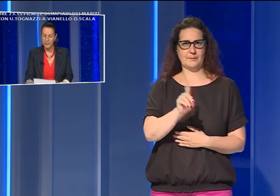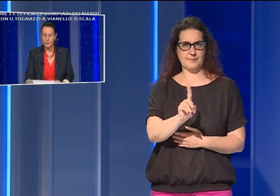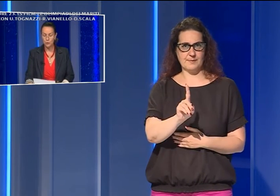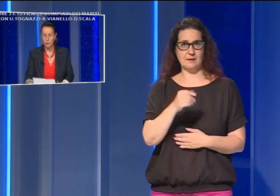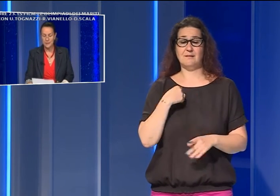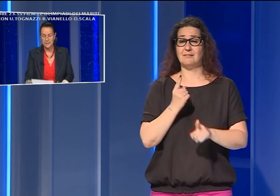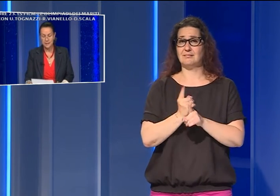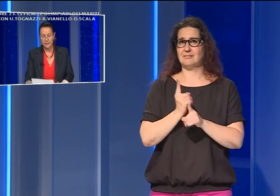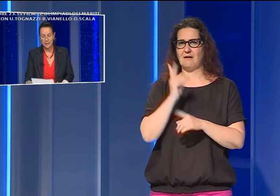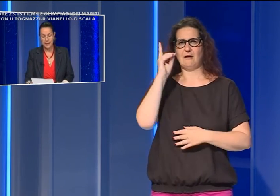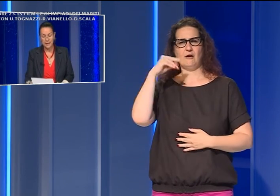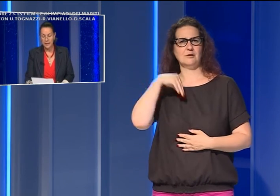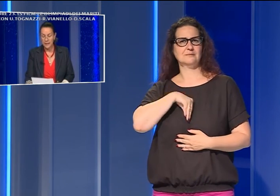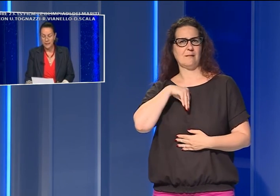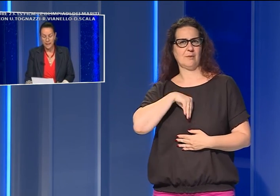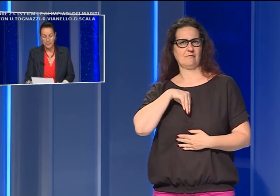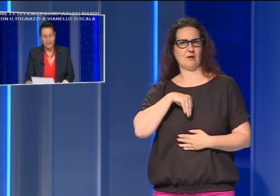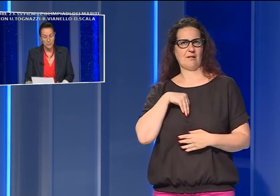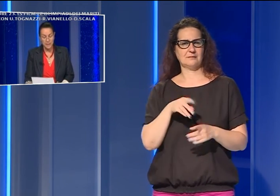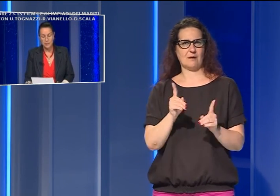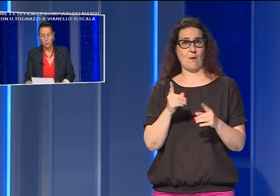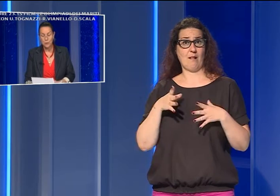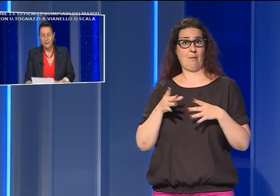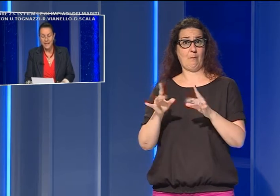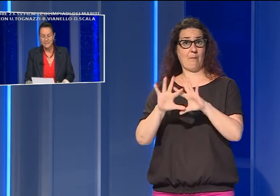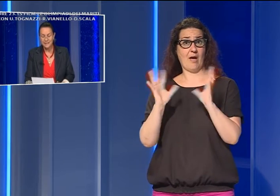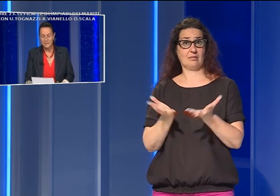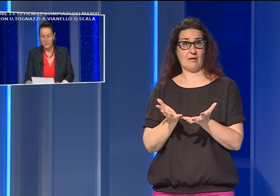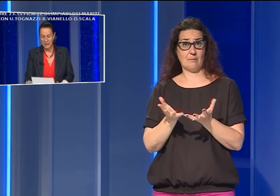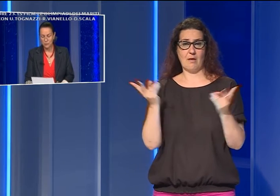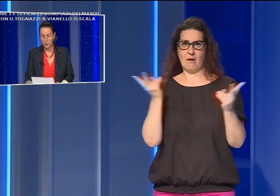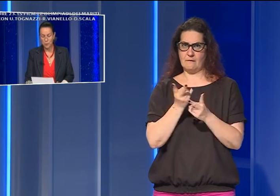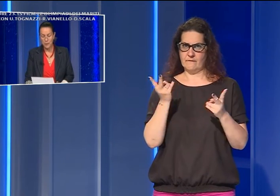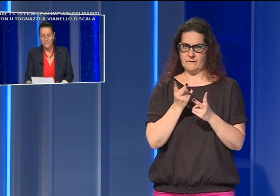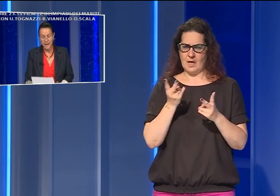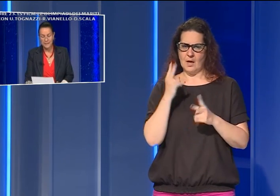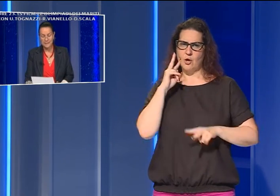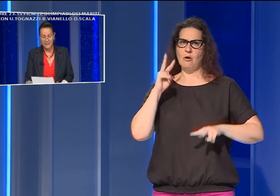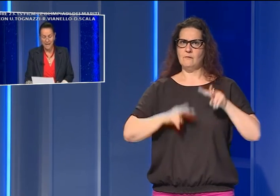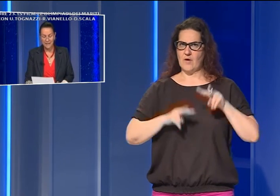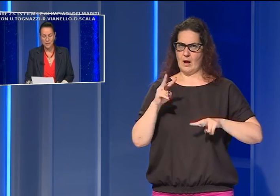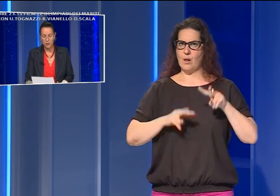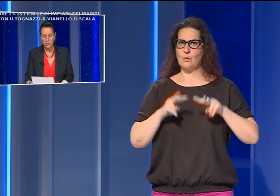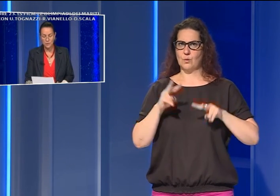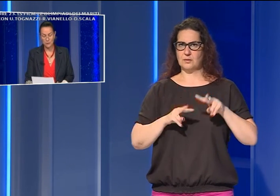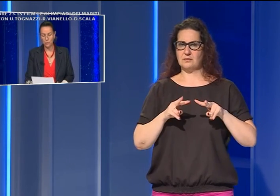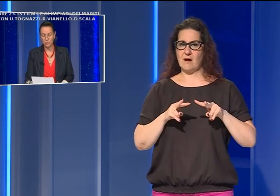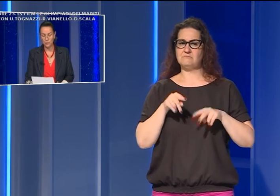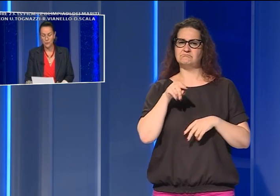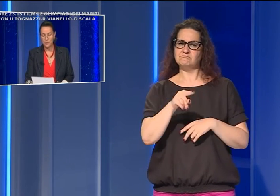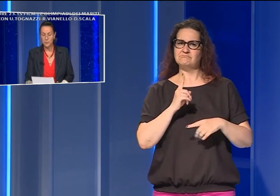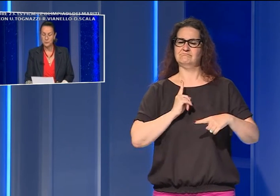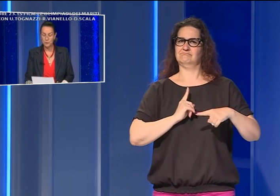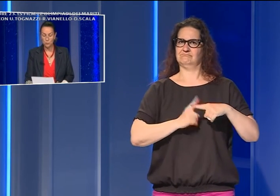Dobbiamo prendere coscienza che la pandemia è stata un grande baglio da cui è bene trarre le cose che